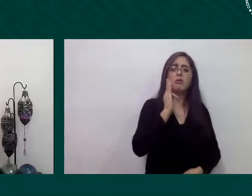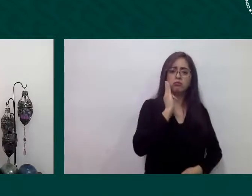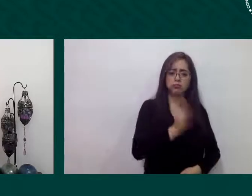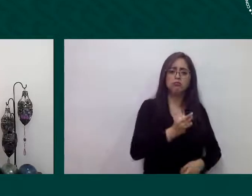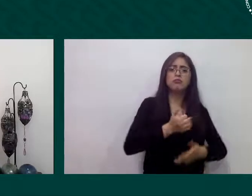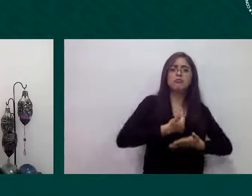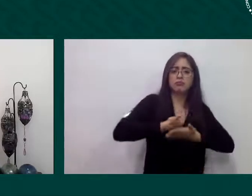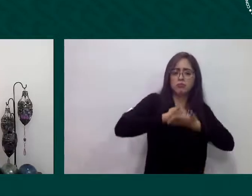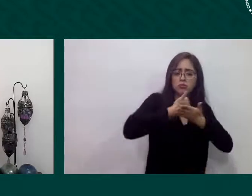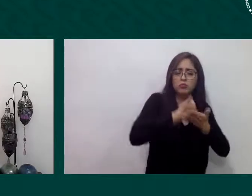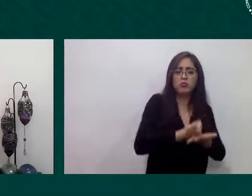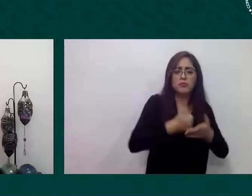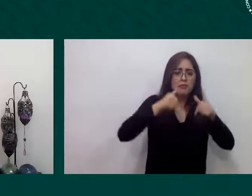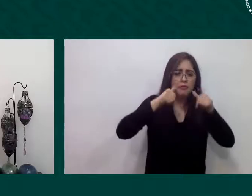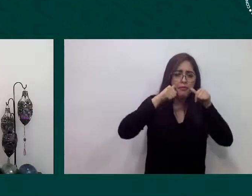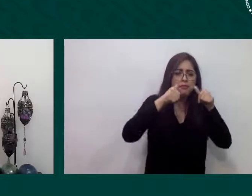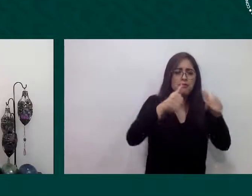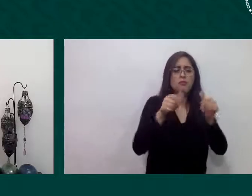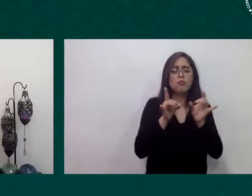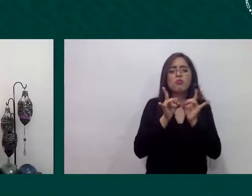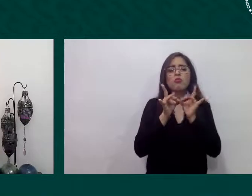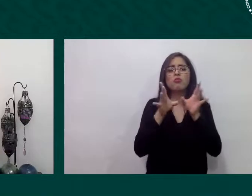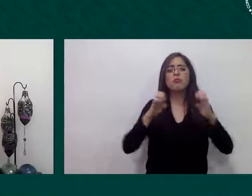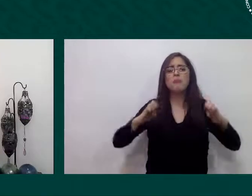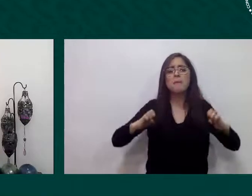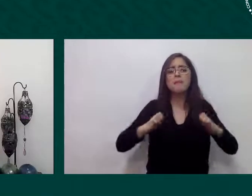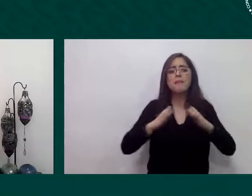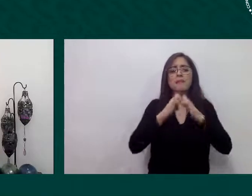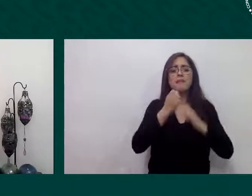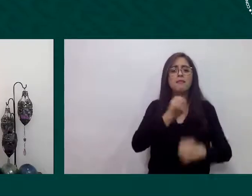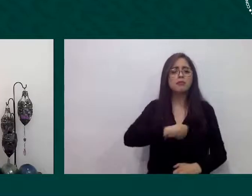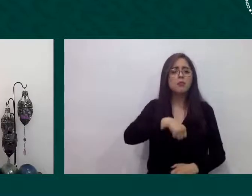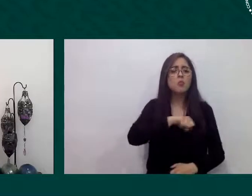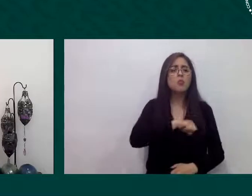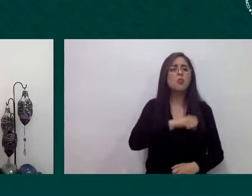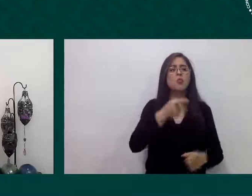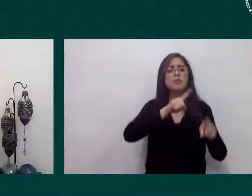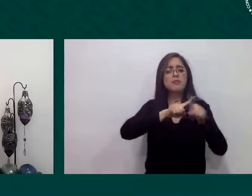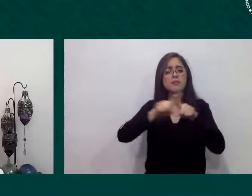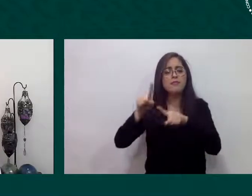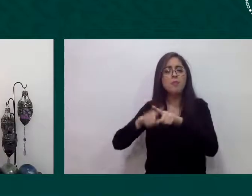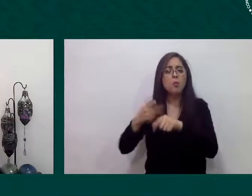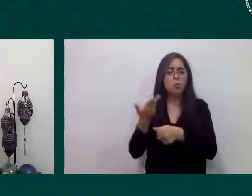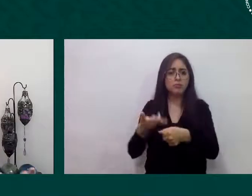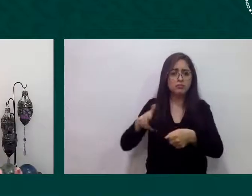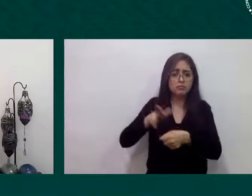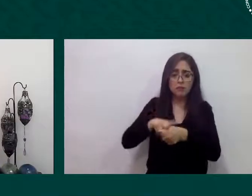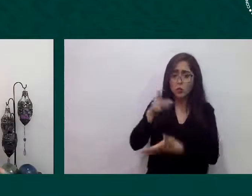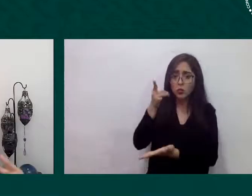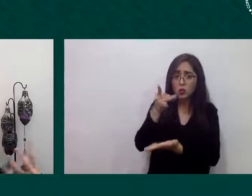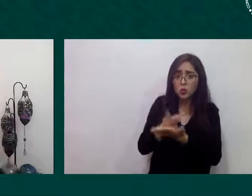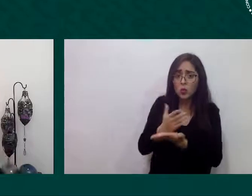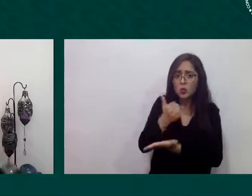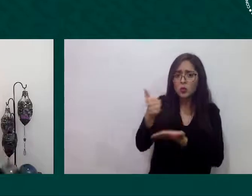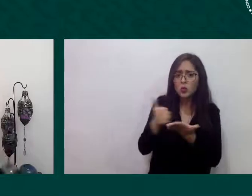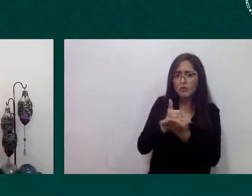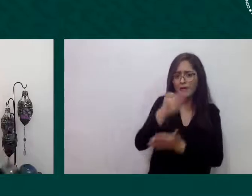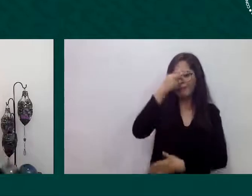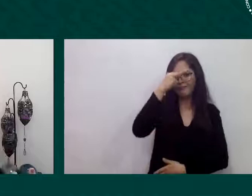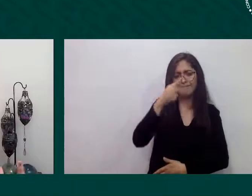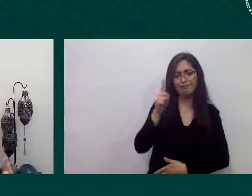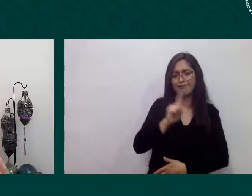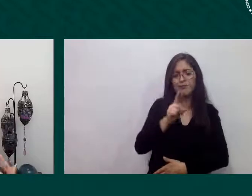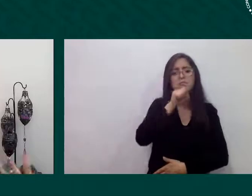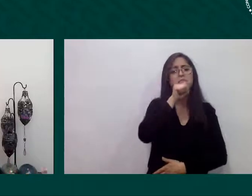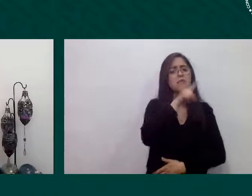solamente en Ciudad de México sino también en Aguascalientes en Chiapas donde justo se buscó dar también